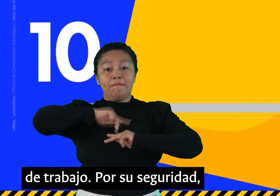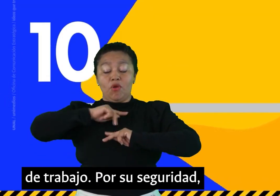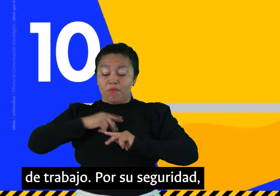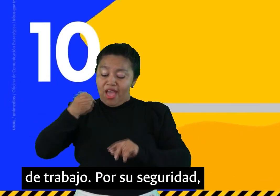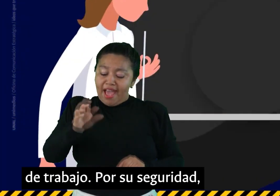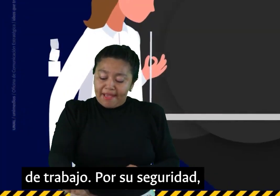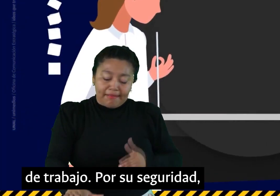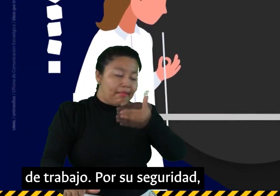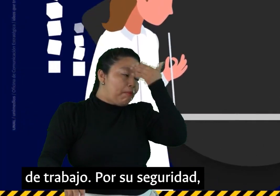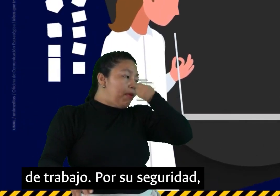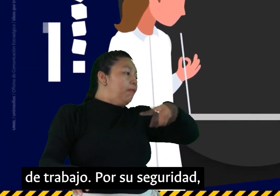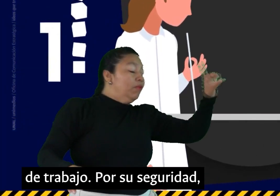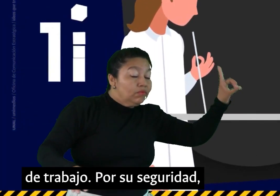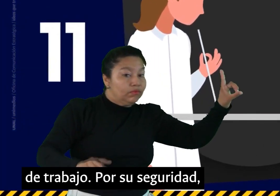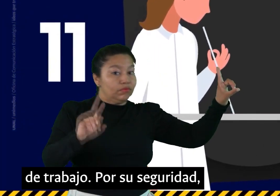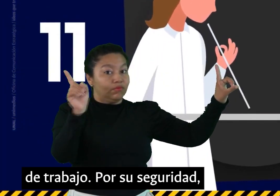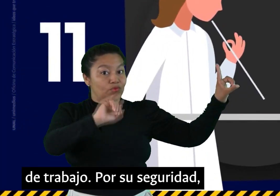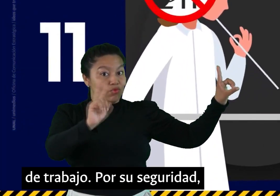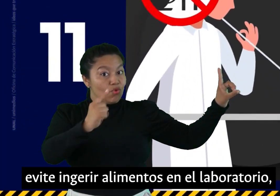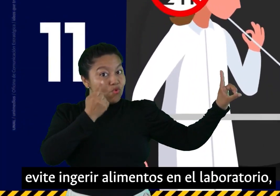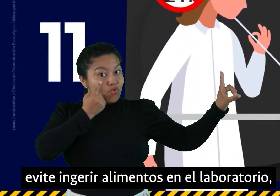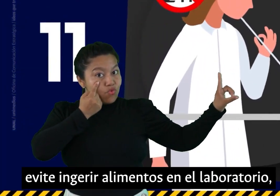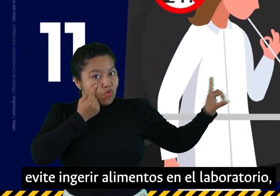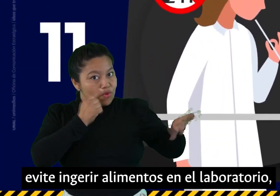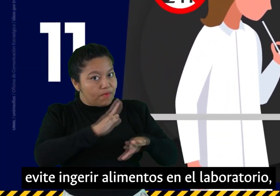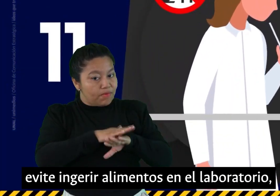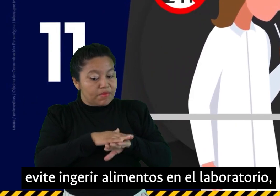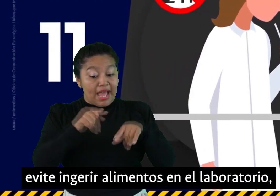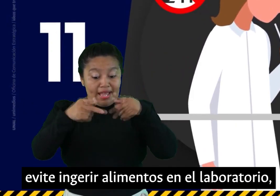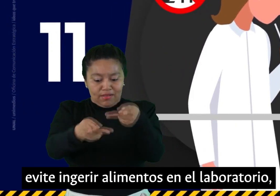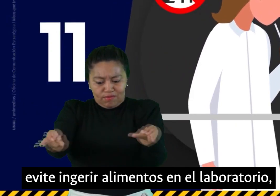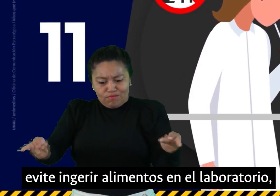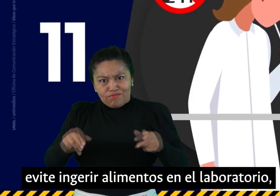trabajo. Por su seguridad, evite ingerir alimentos en el laboratorio.